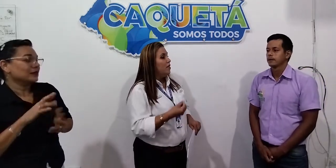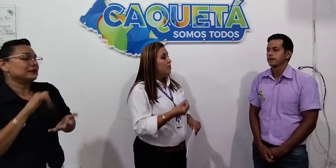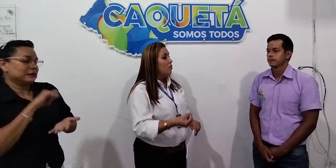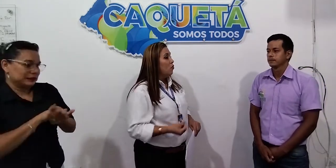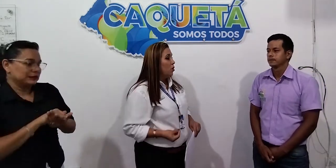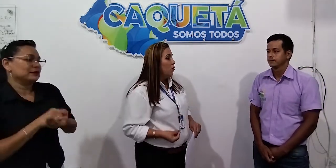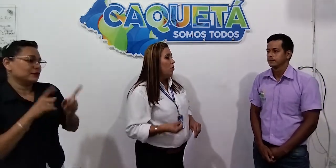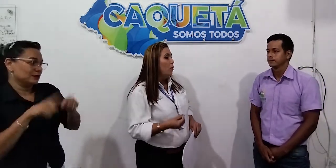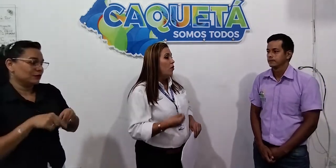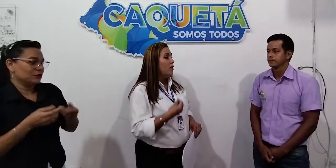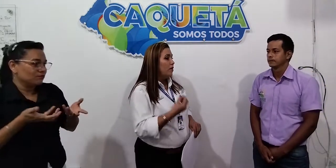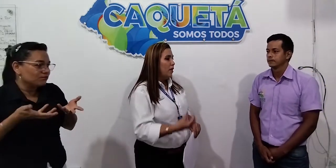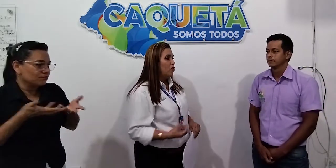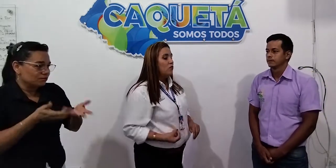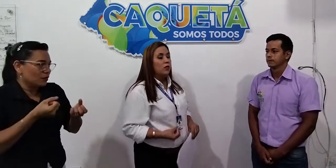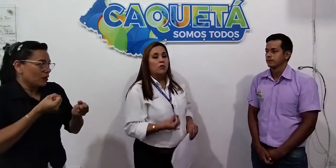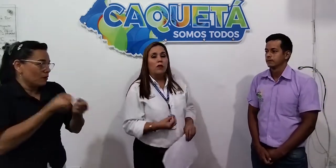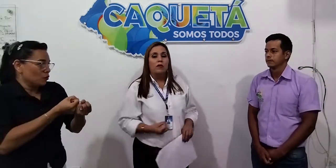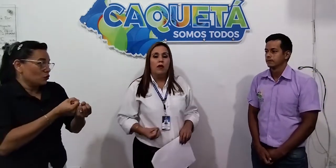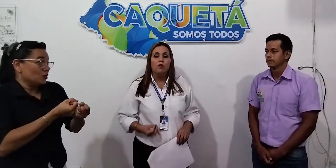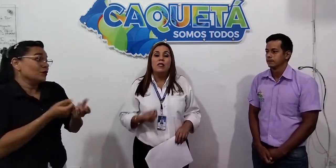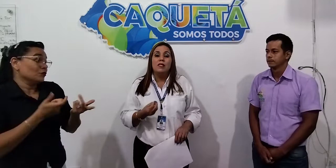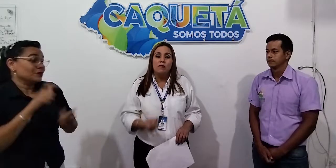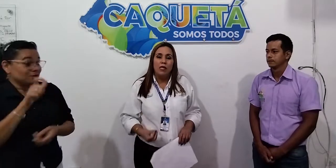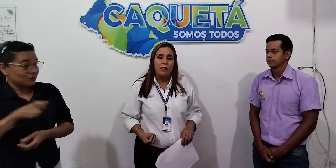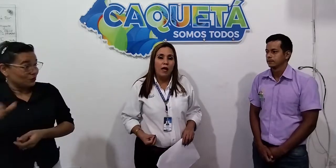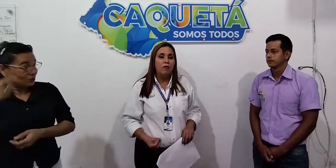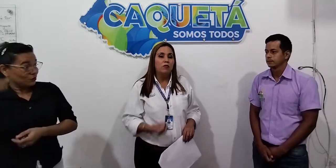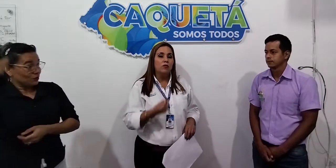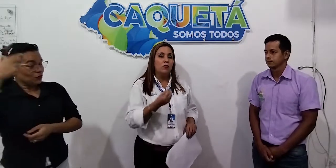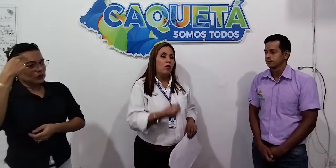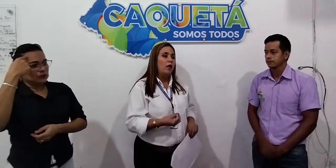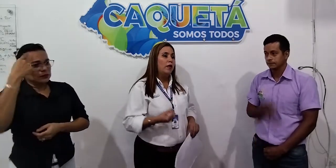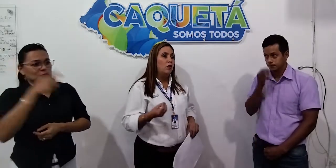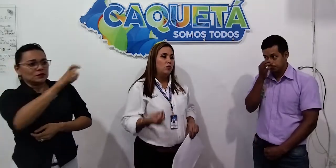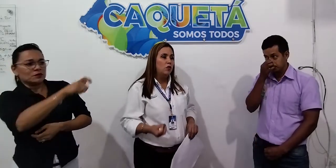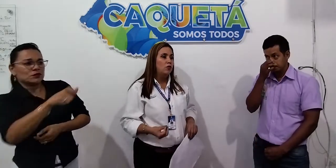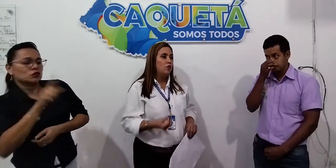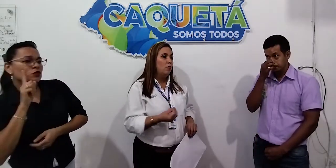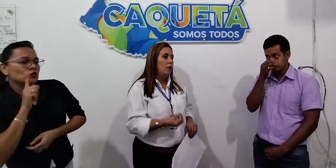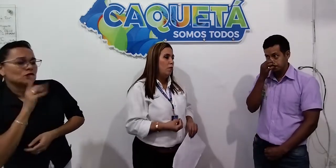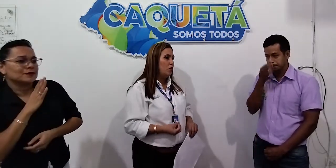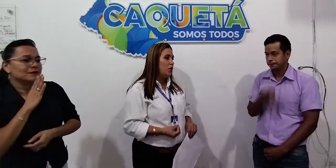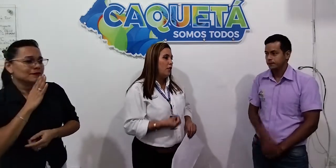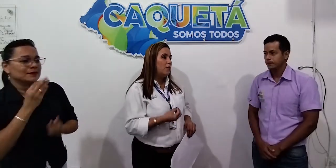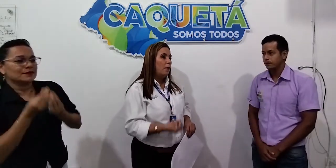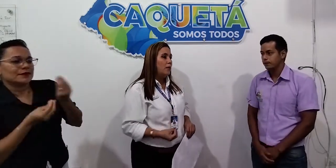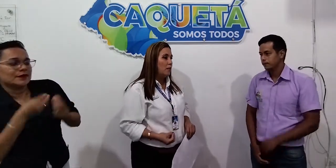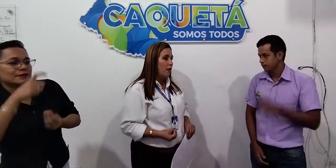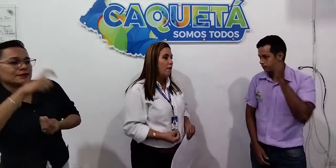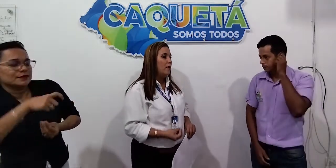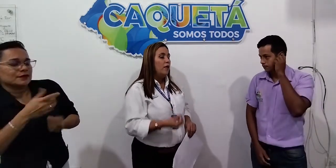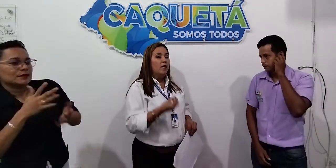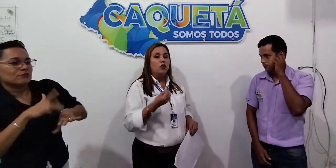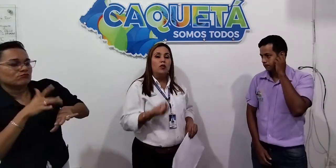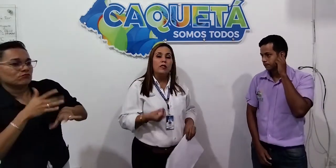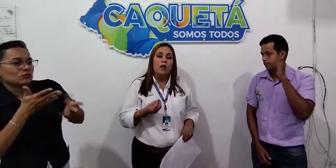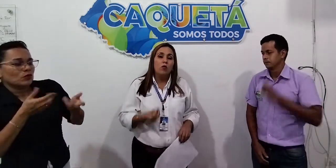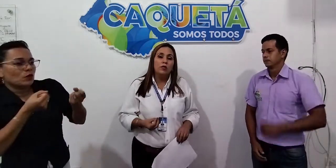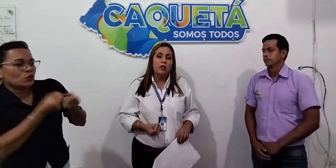desde el currículo poder tenerlos visualizados, visibilizados, toda la inclusión, toda la política de discapacidad, todo ese ajuste,